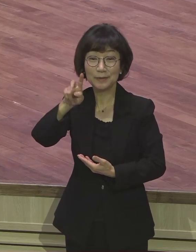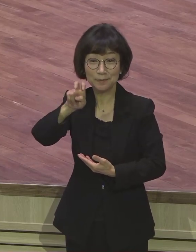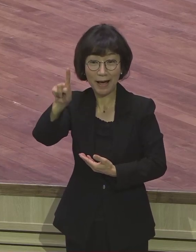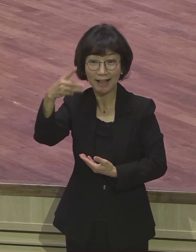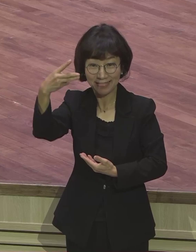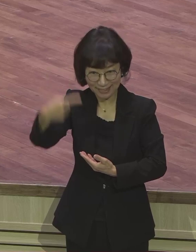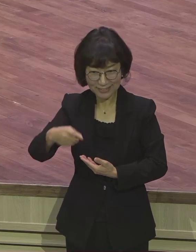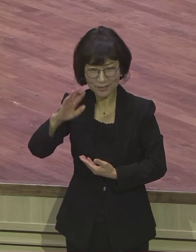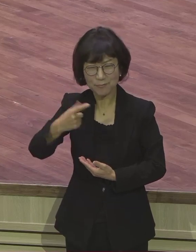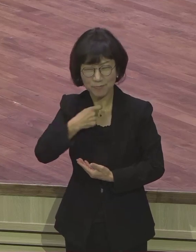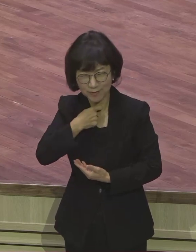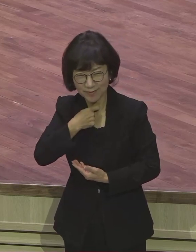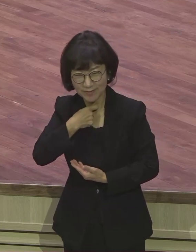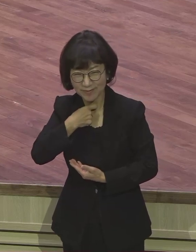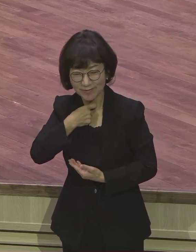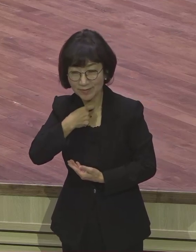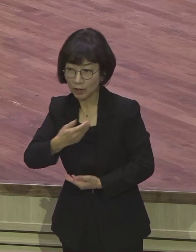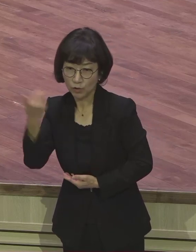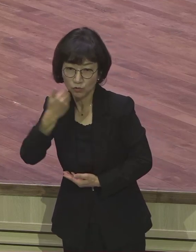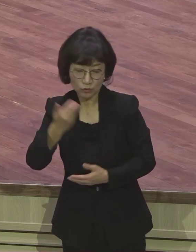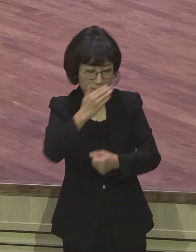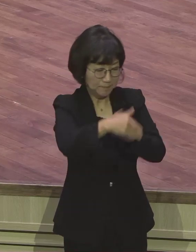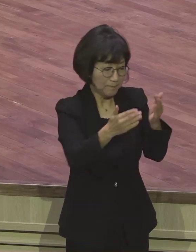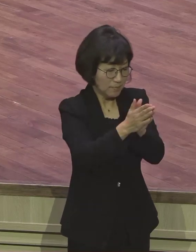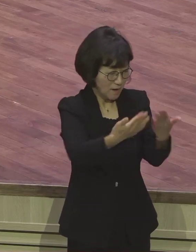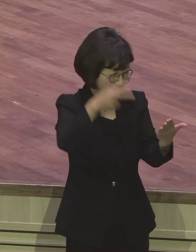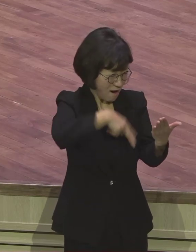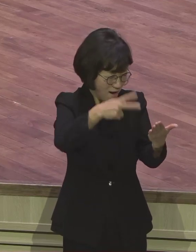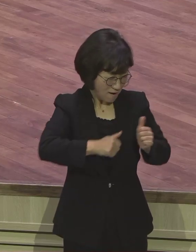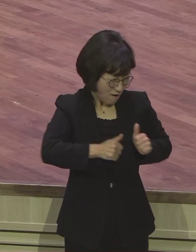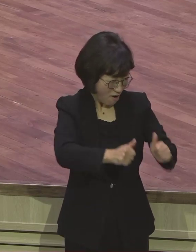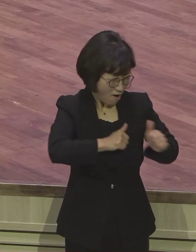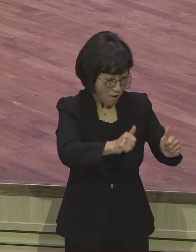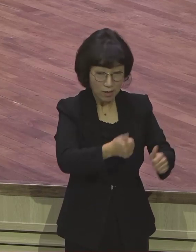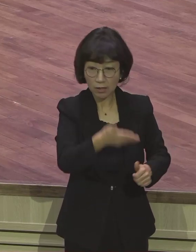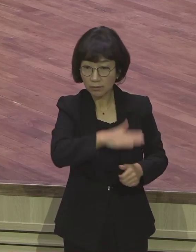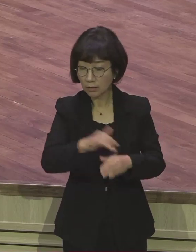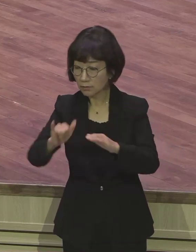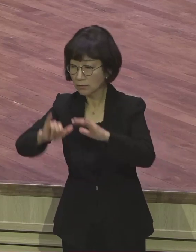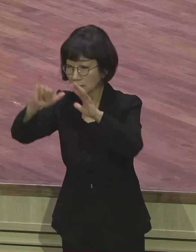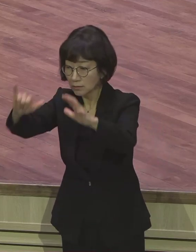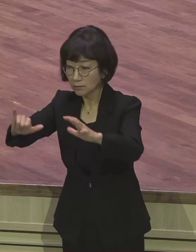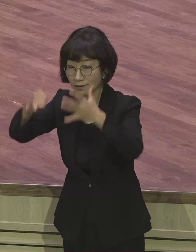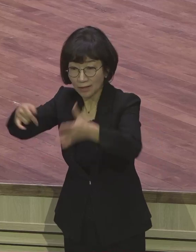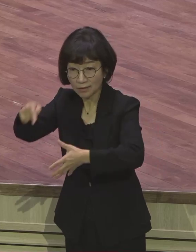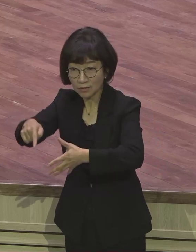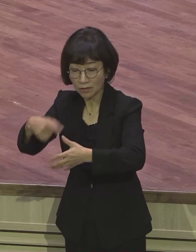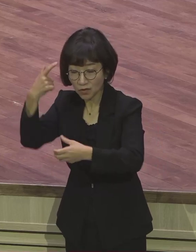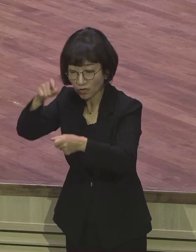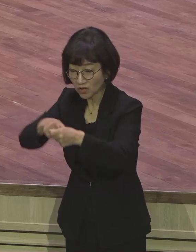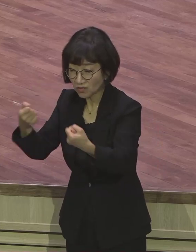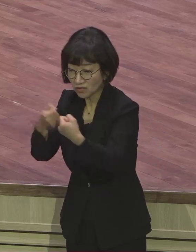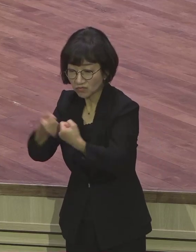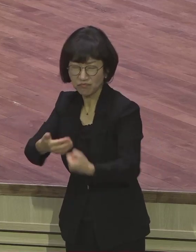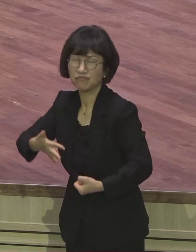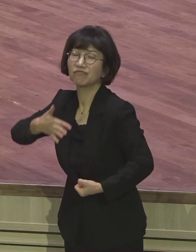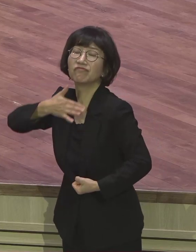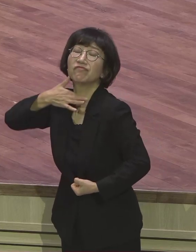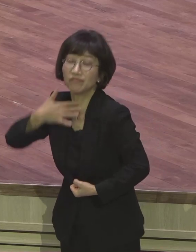많아 책을 많이 알기를 많이 하는데 세상에 나가 영적 싸움을 할 줄 몰라 그건 아니에요 영적 싸움을 할 줄